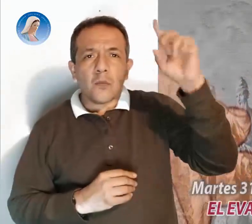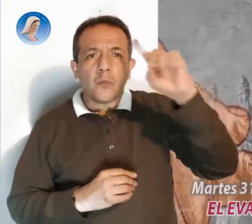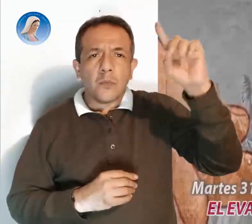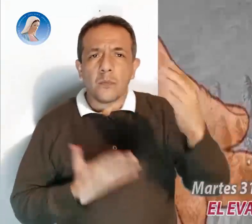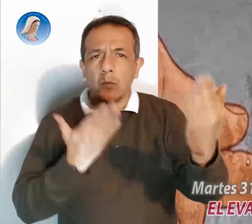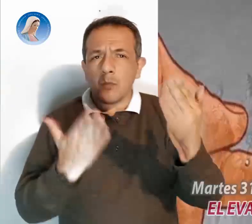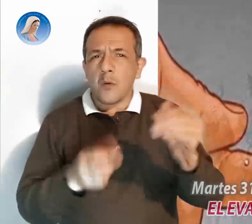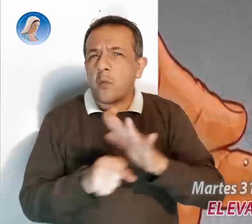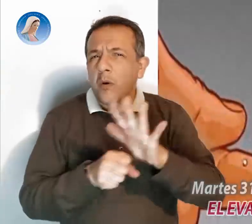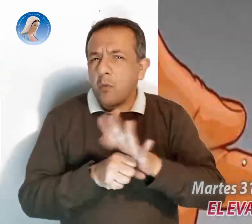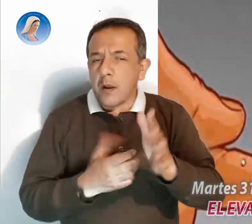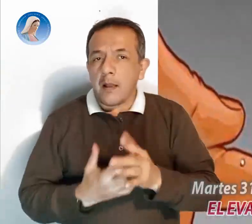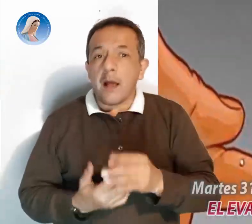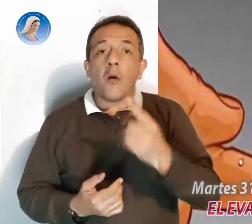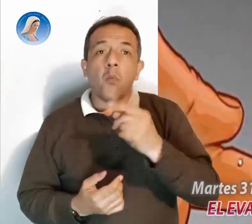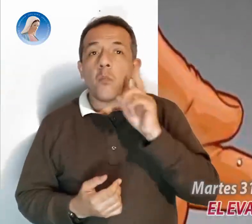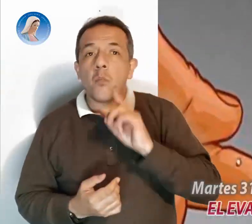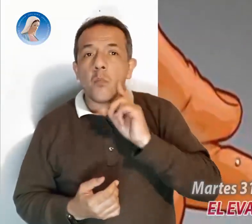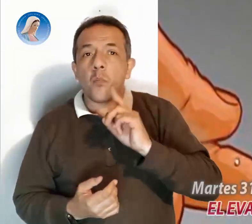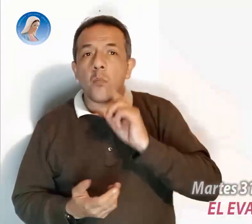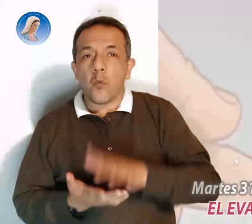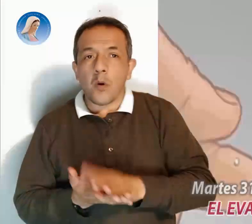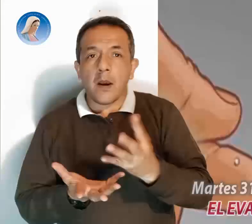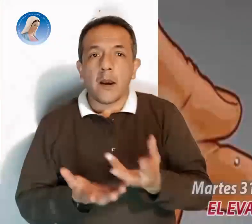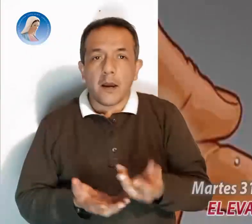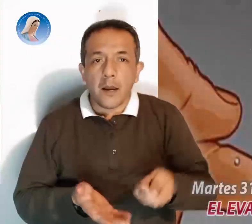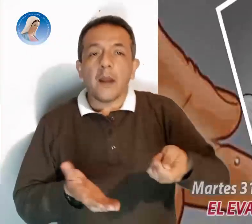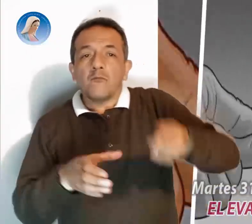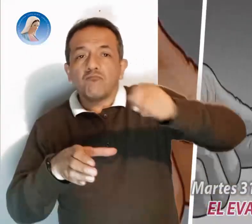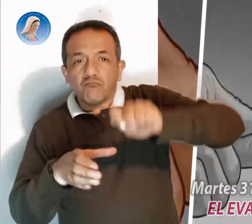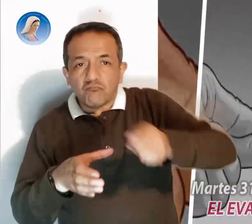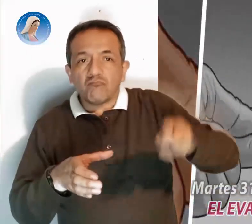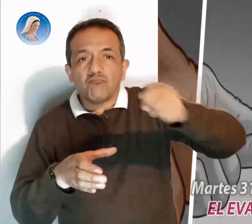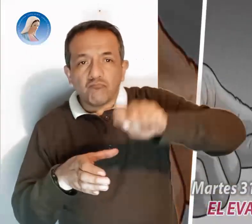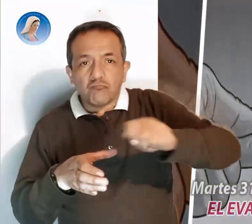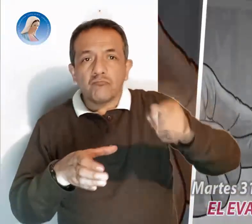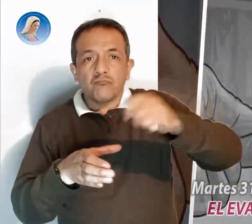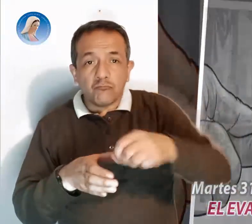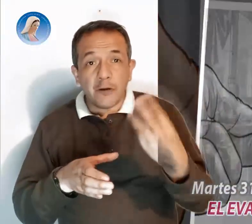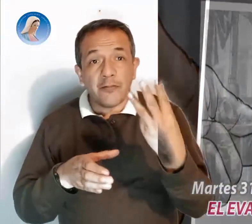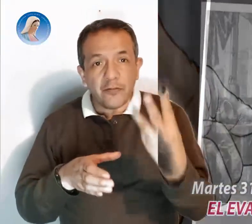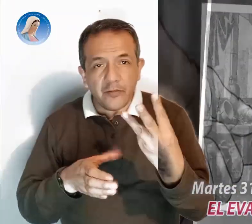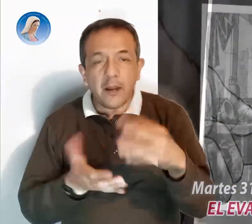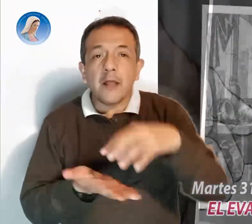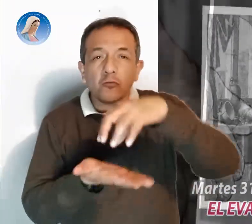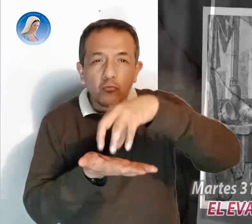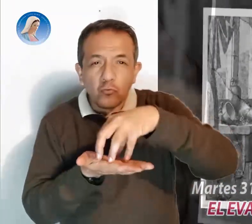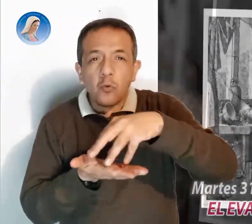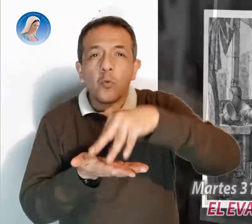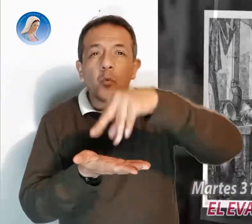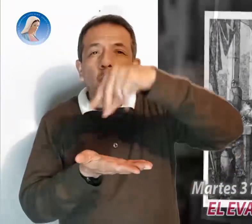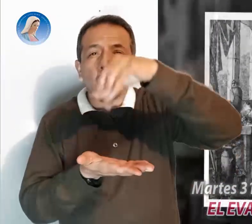al reino de Dios? Con la levadura que una mujer mezcla con tres medidas de harina, y que hace